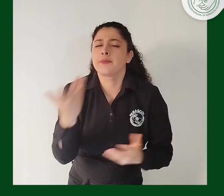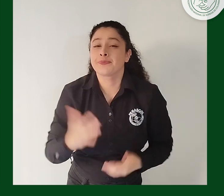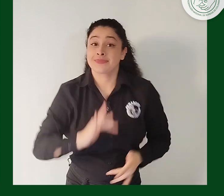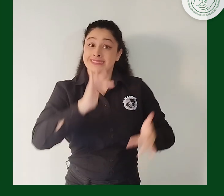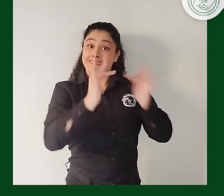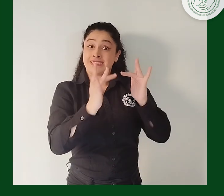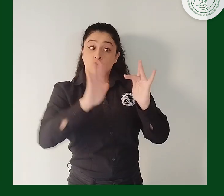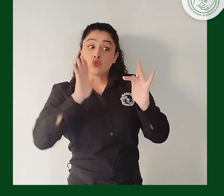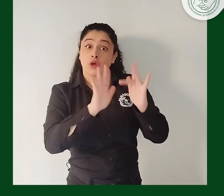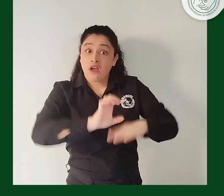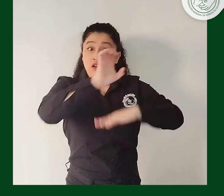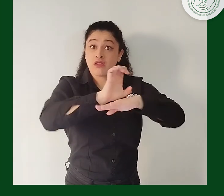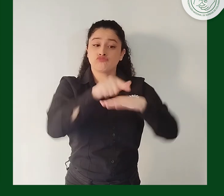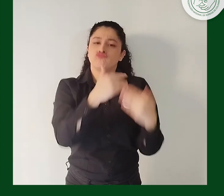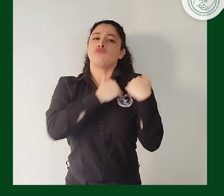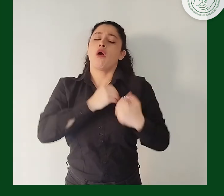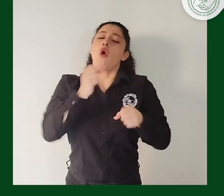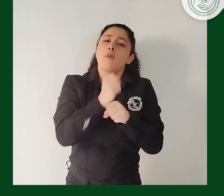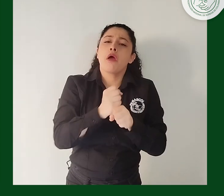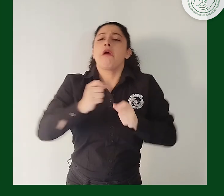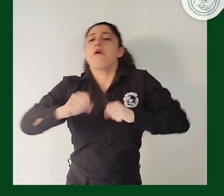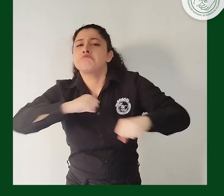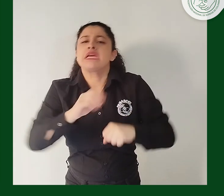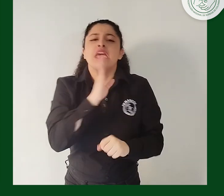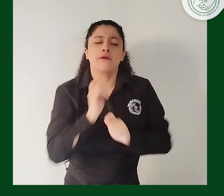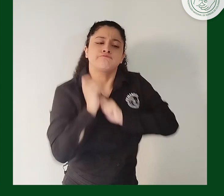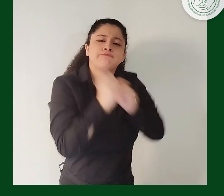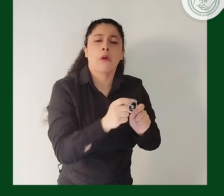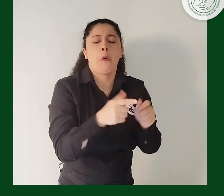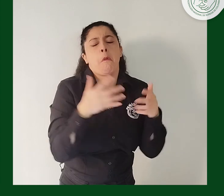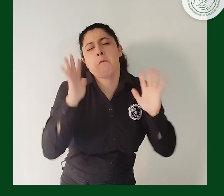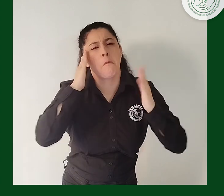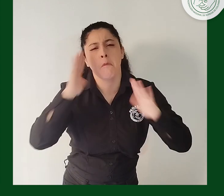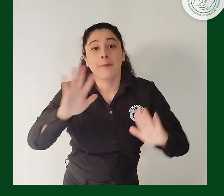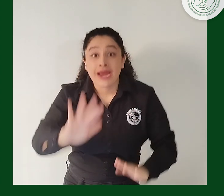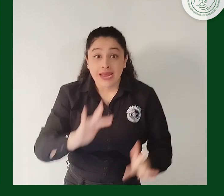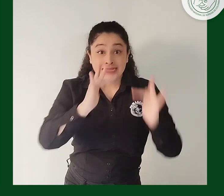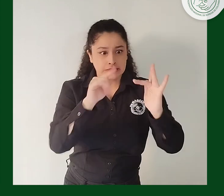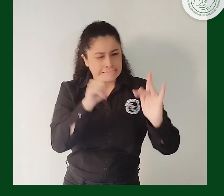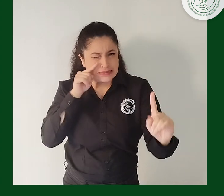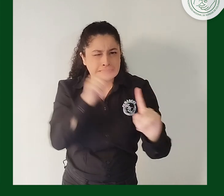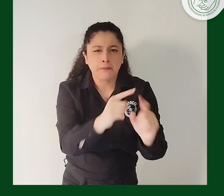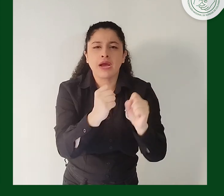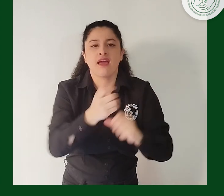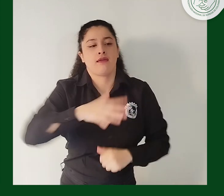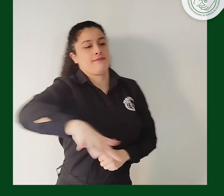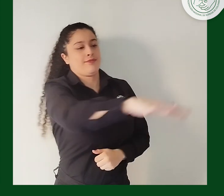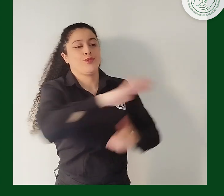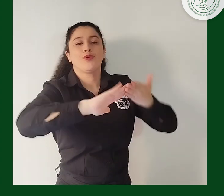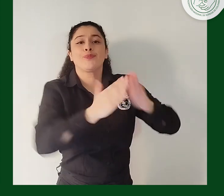el operador, esta iniciativa no está diseñada para cumplir una función de más que la prestación de los servicios de